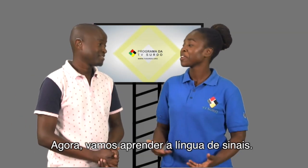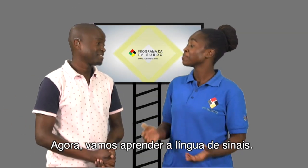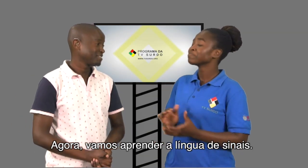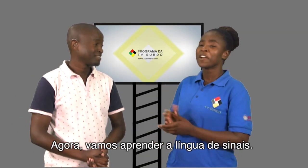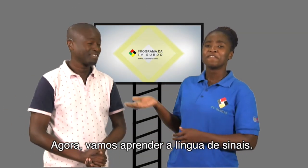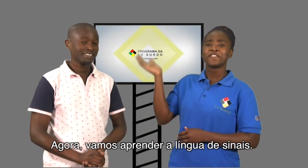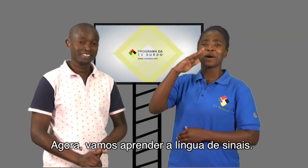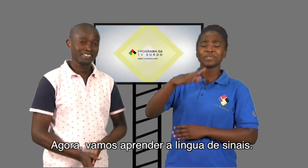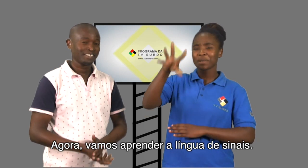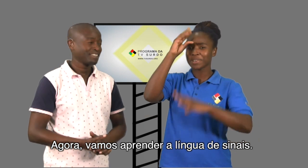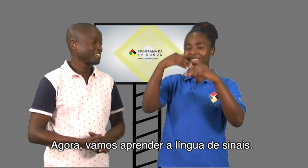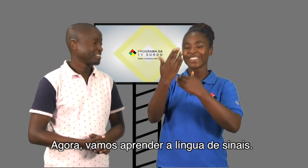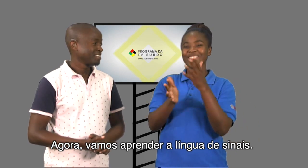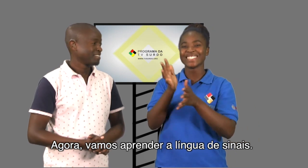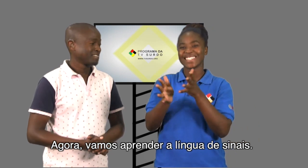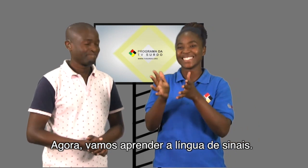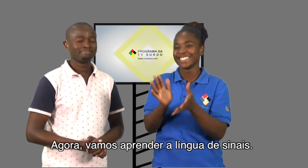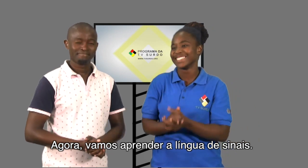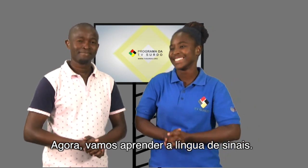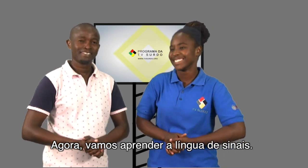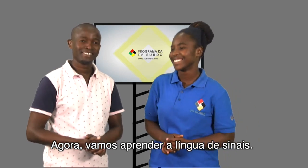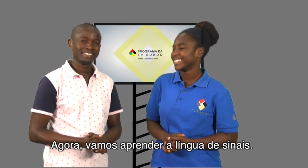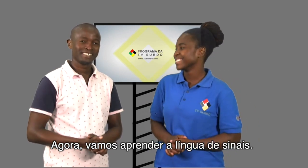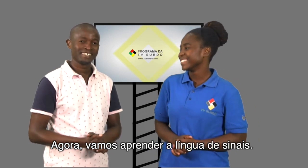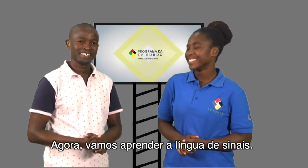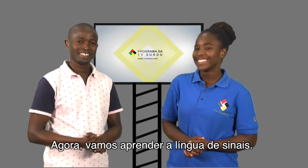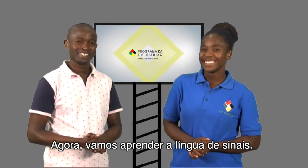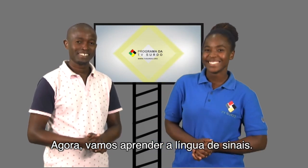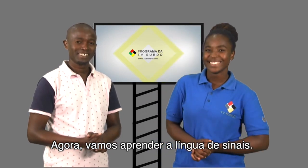agora vamos aprender a língua de sinais